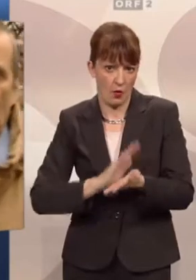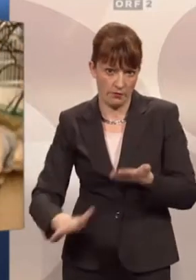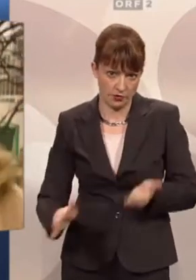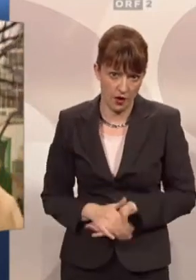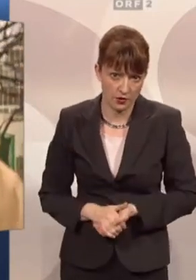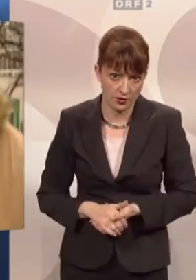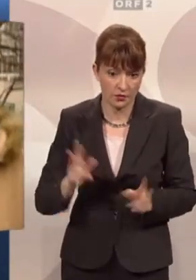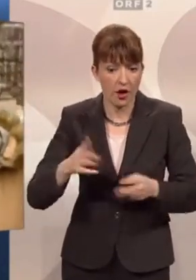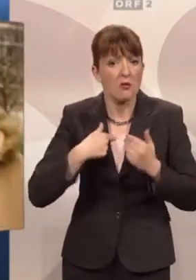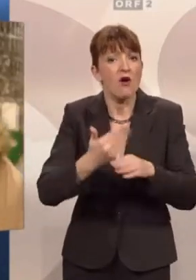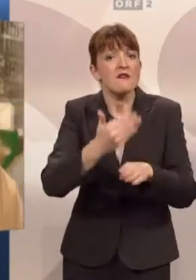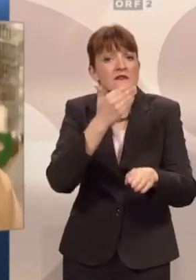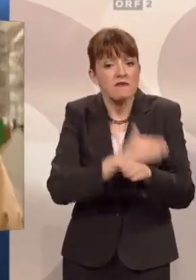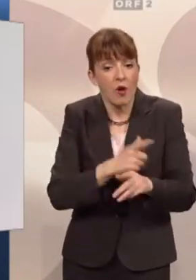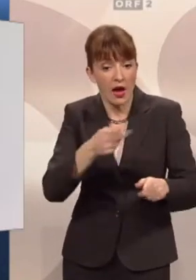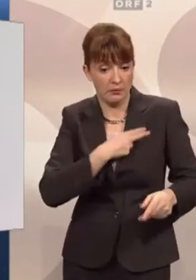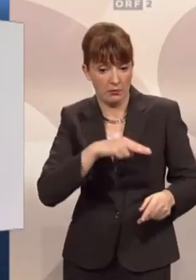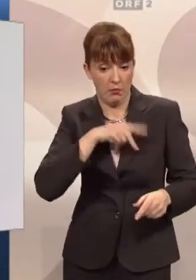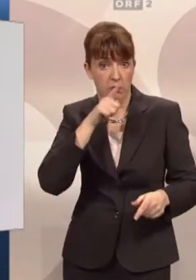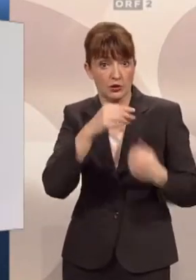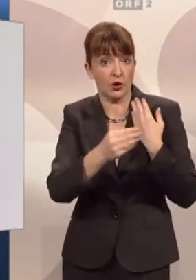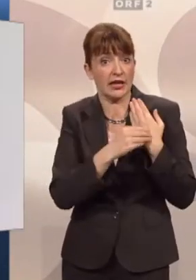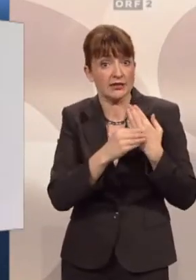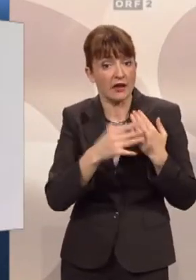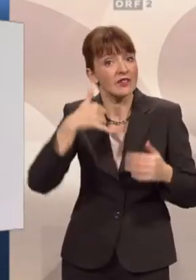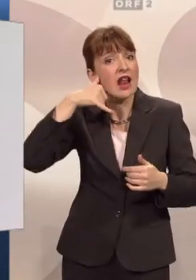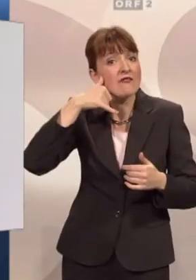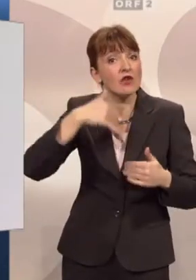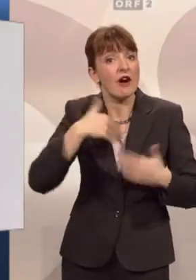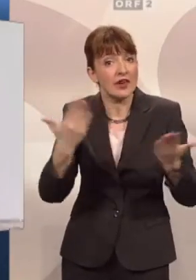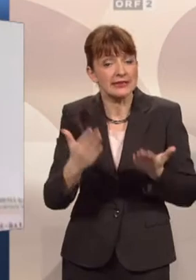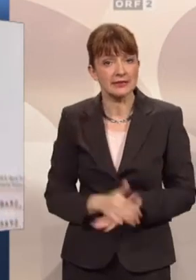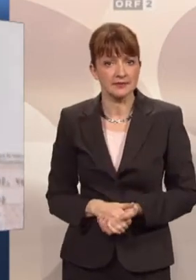Obwohl man ihm vorher am zuständigen Polizeiposten telefonisch folgende Auskünfte gab.